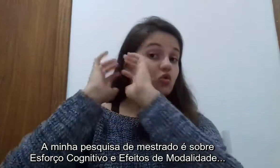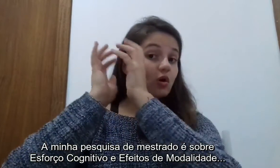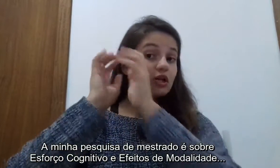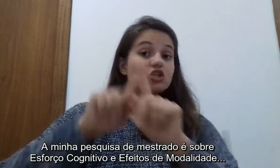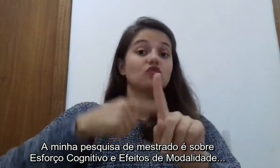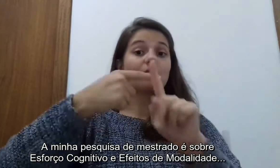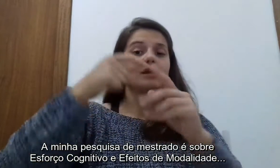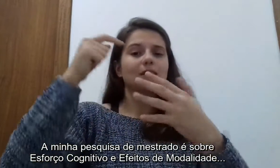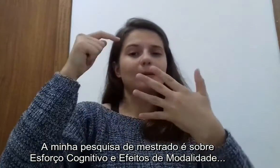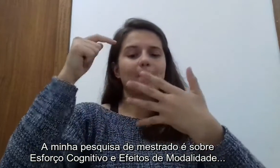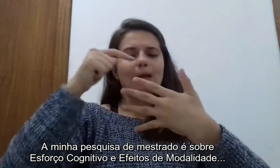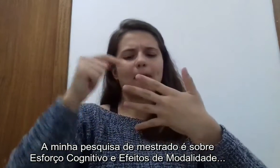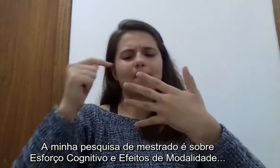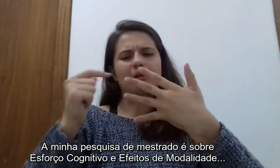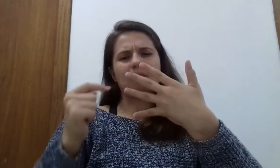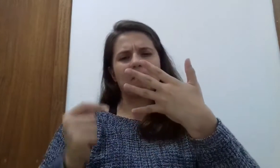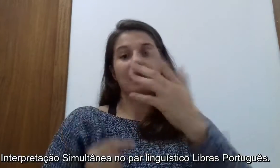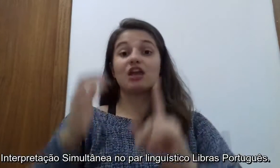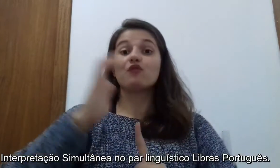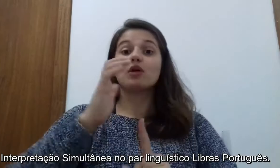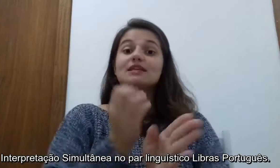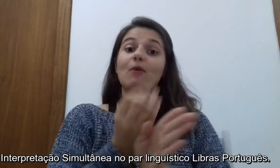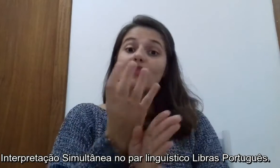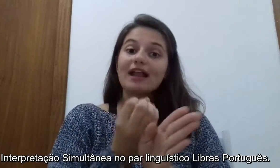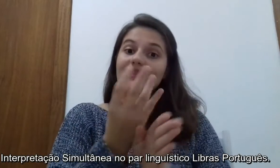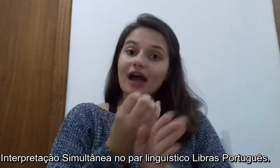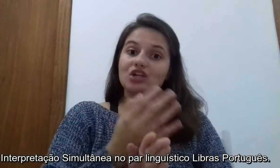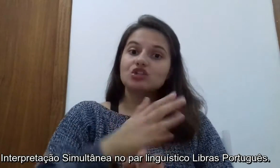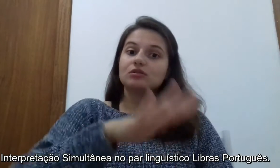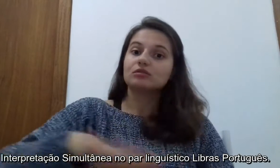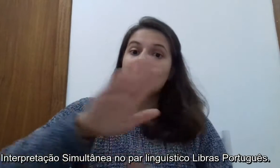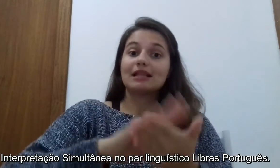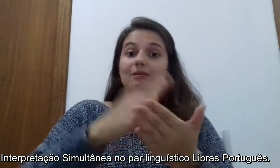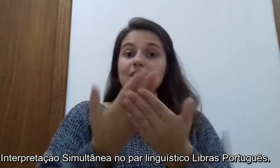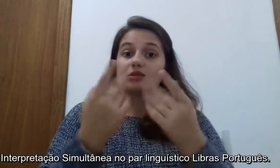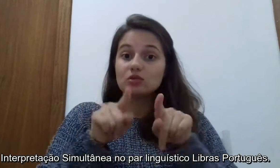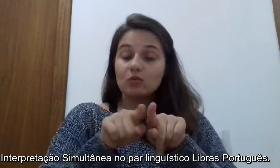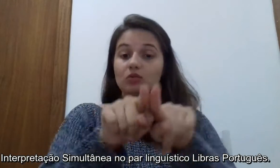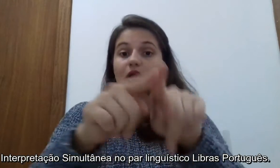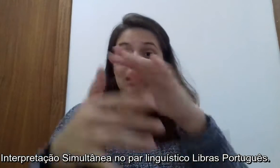cognitivo e efeitos de modalidade na interpretação simultânea no Par Línguístico Libras Português.